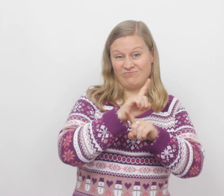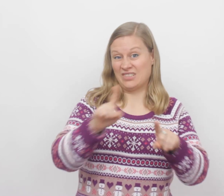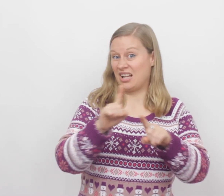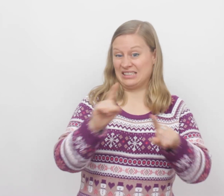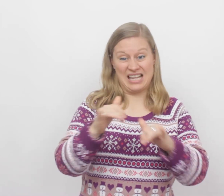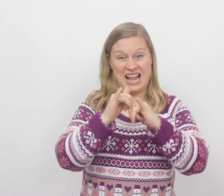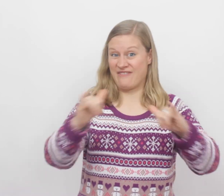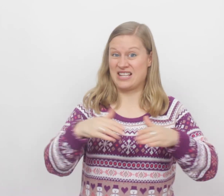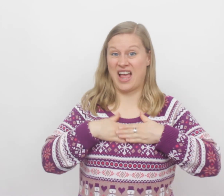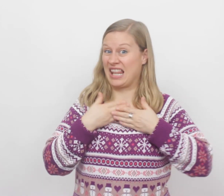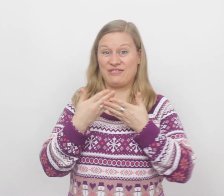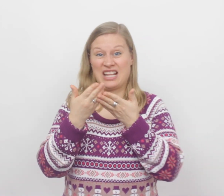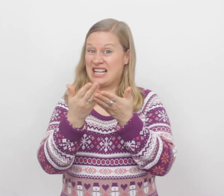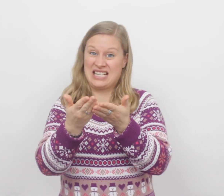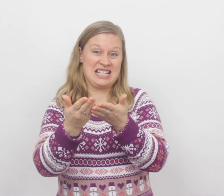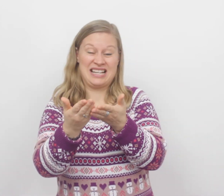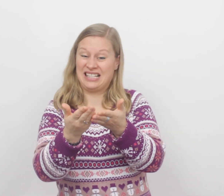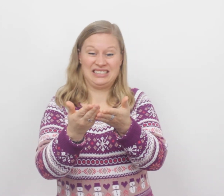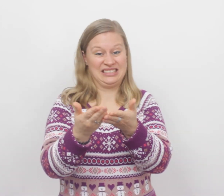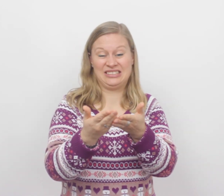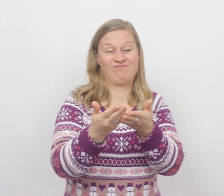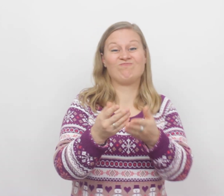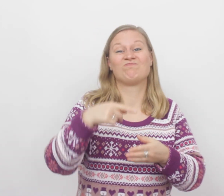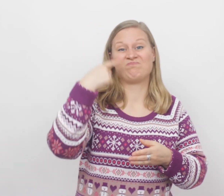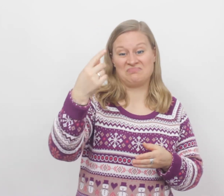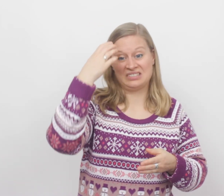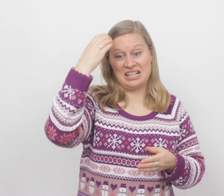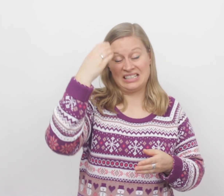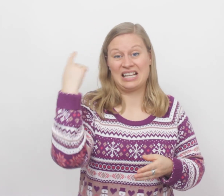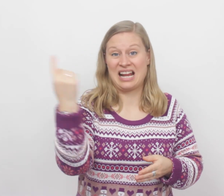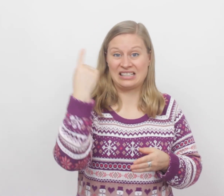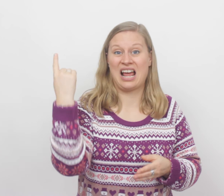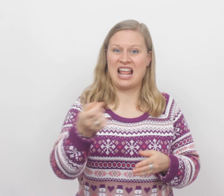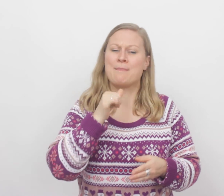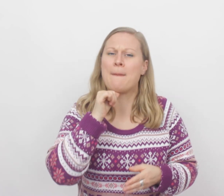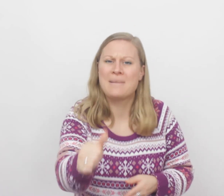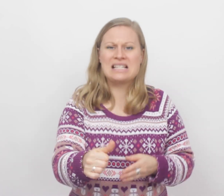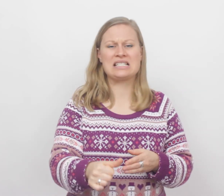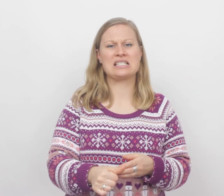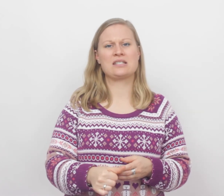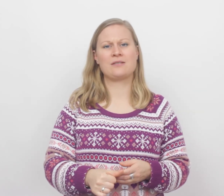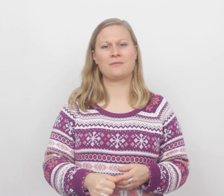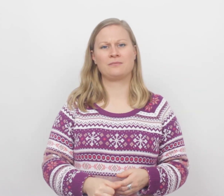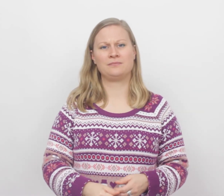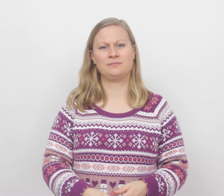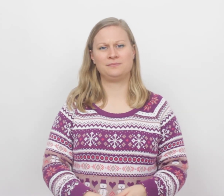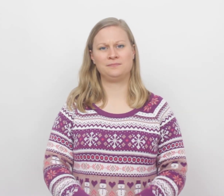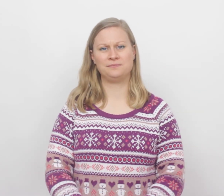Als het geen feest van liefde is, dan is de kerst alleen maar mis Als